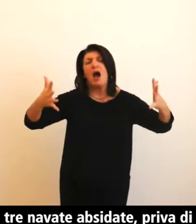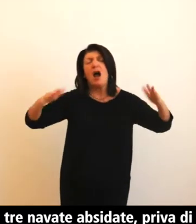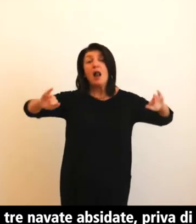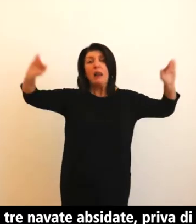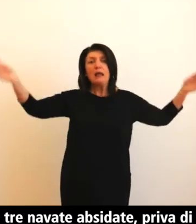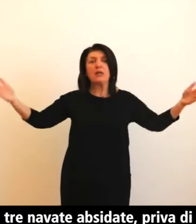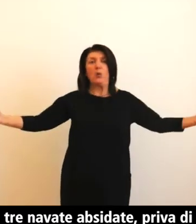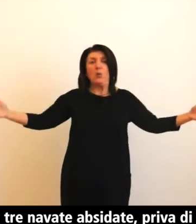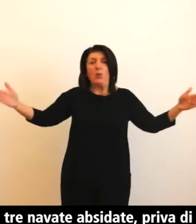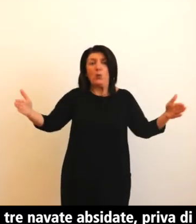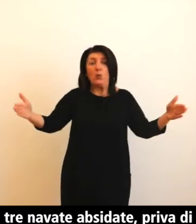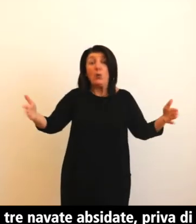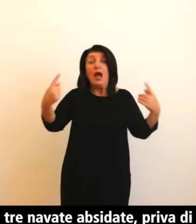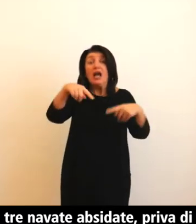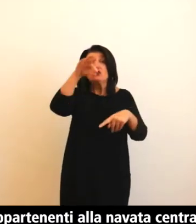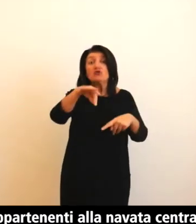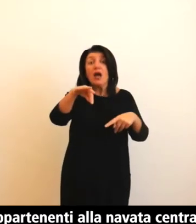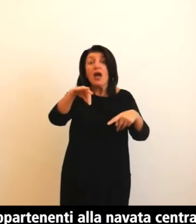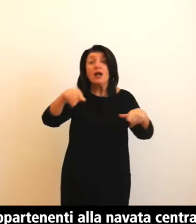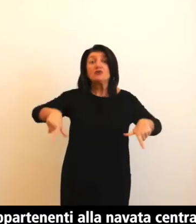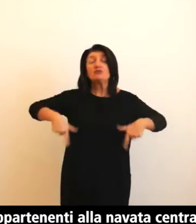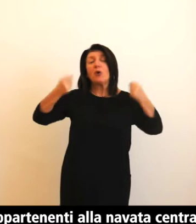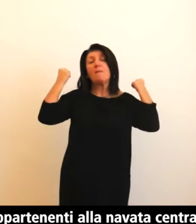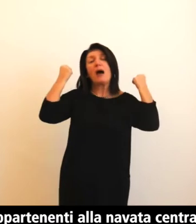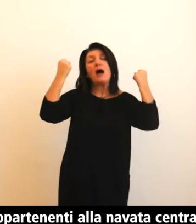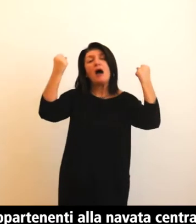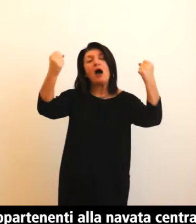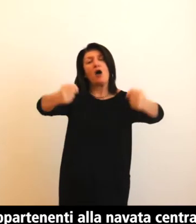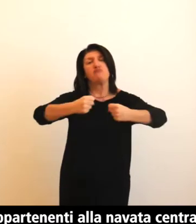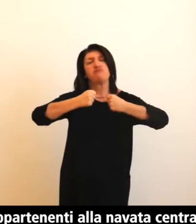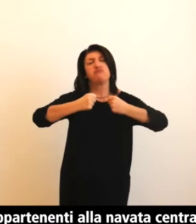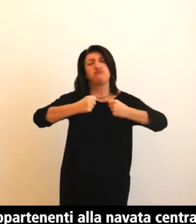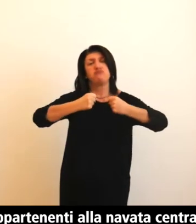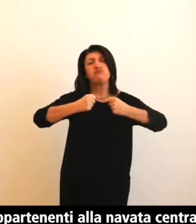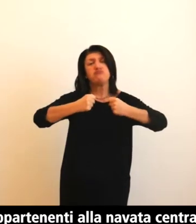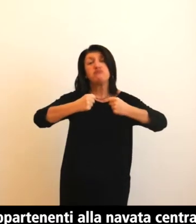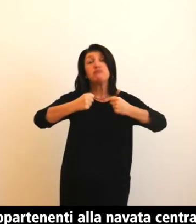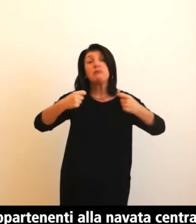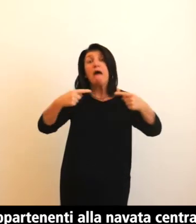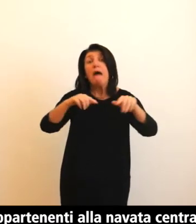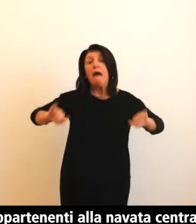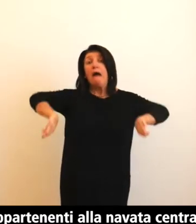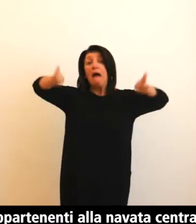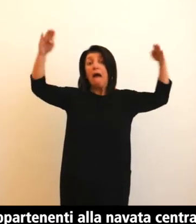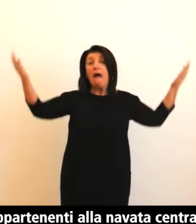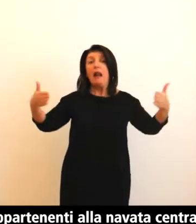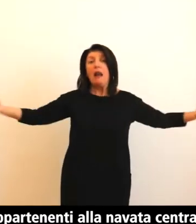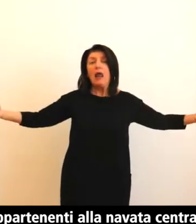I grandi pilastri appartenenti alla navata centrale si alternano ai pilastri di dimensioni